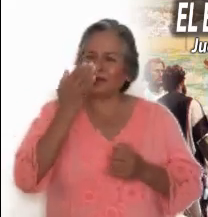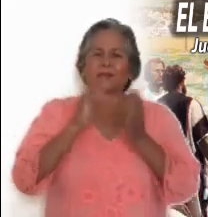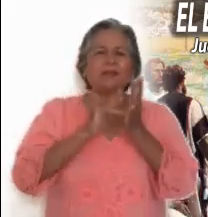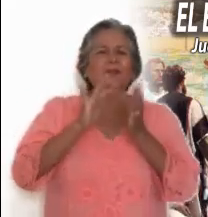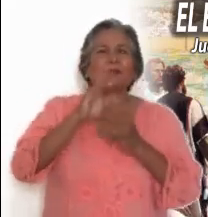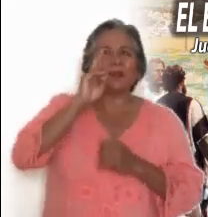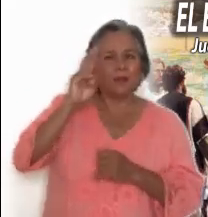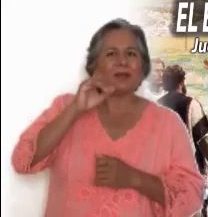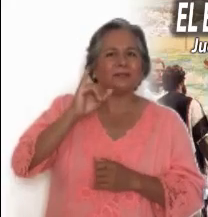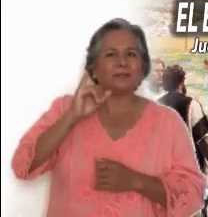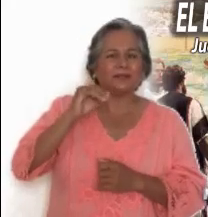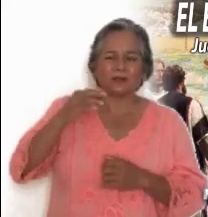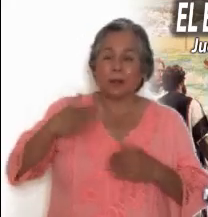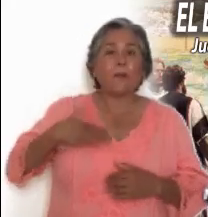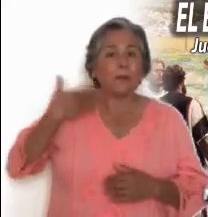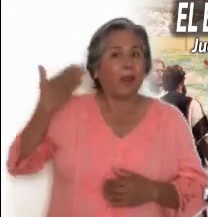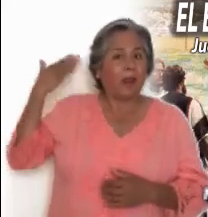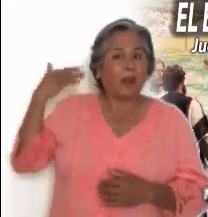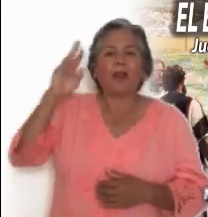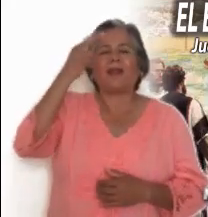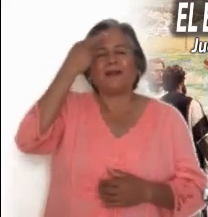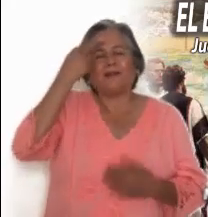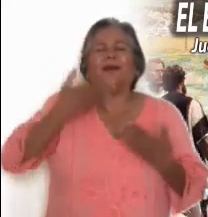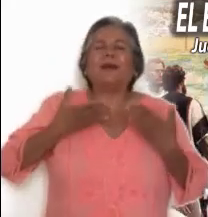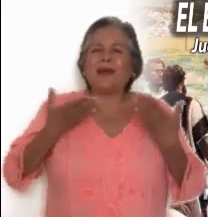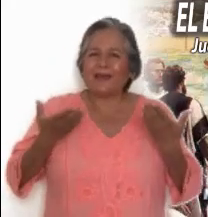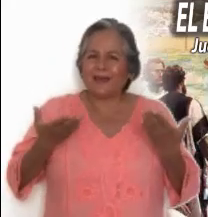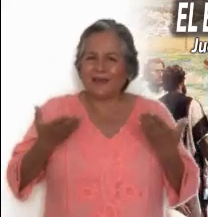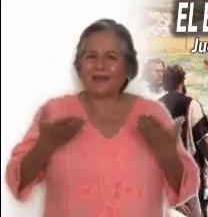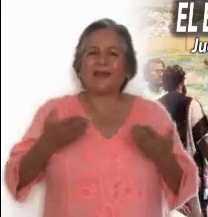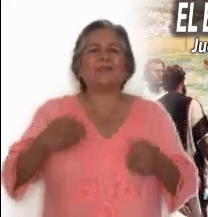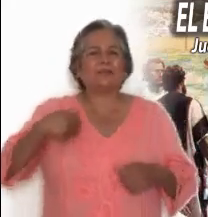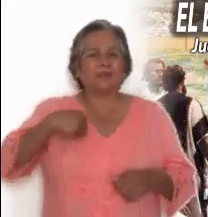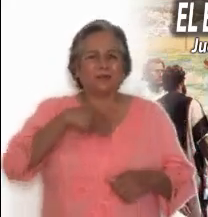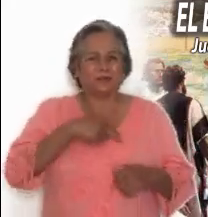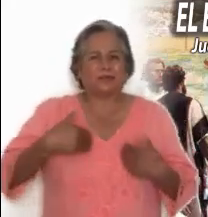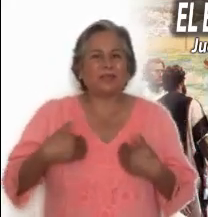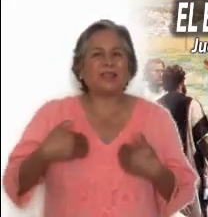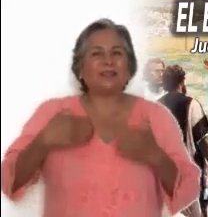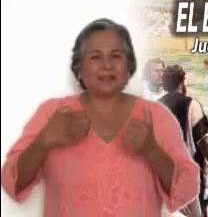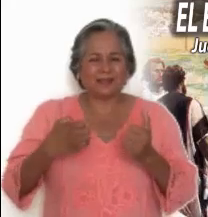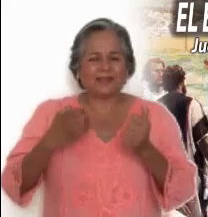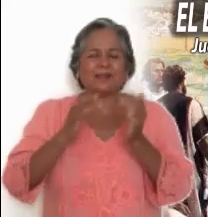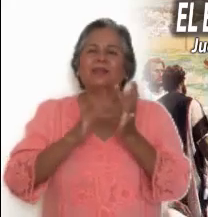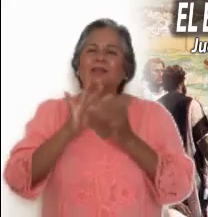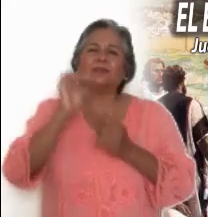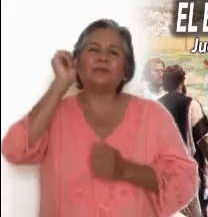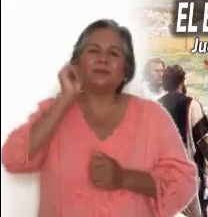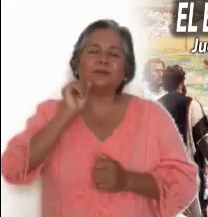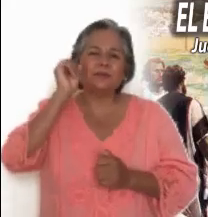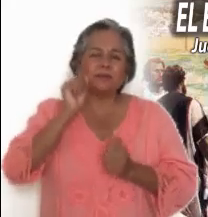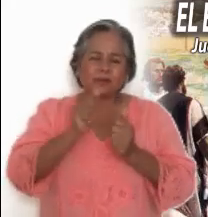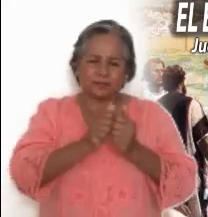sus milagros. Pero también experimentamos su presencia en medio de nosotros, De otra forma,